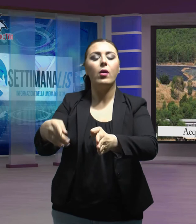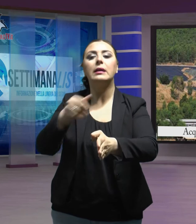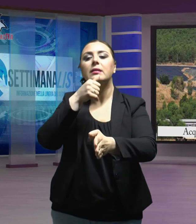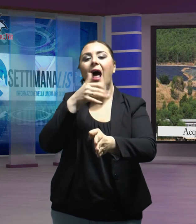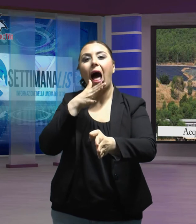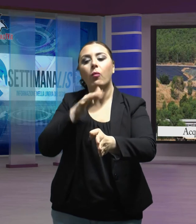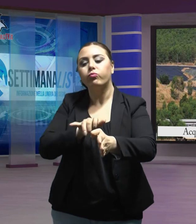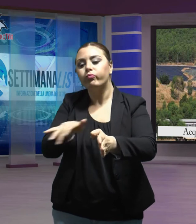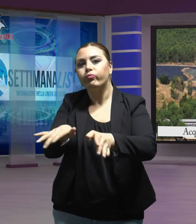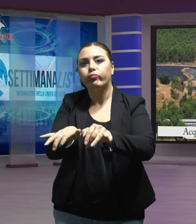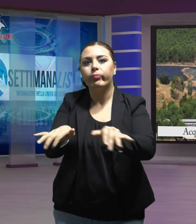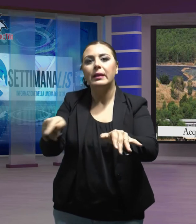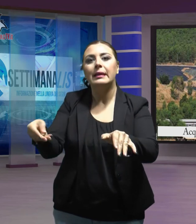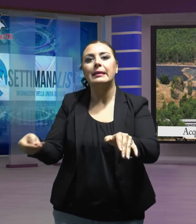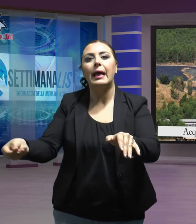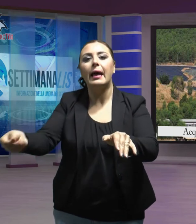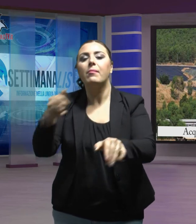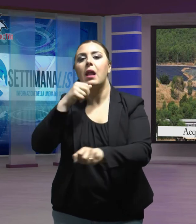dei coltivatori della zona.